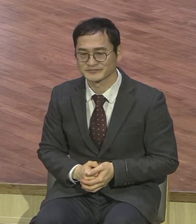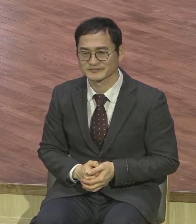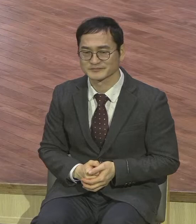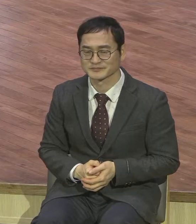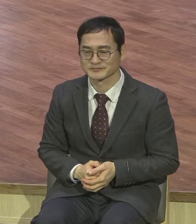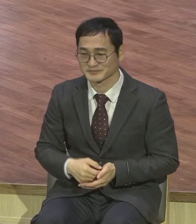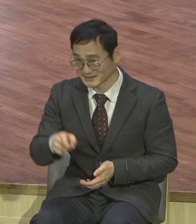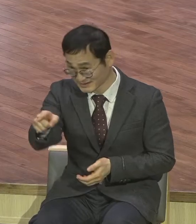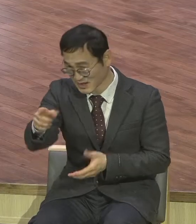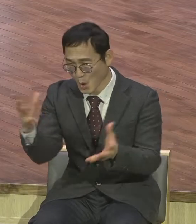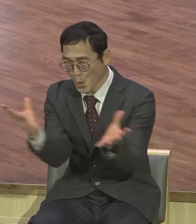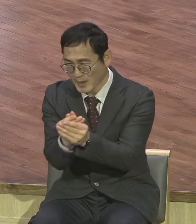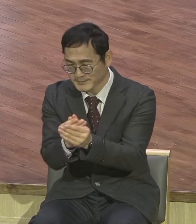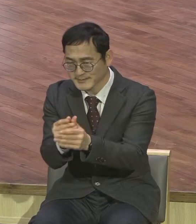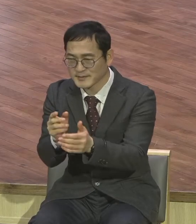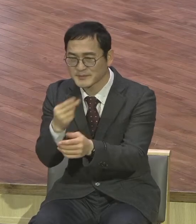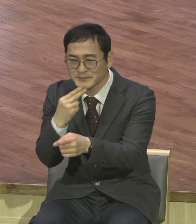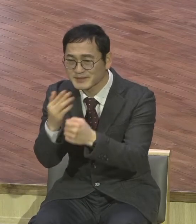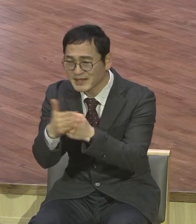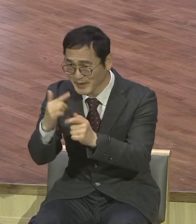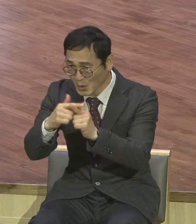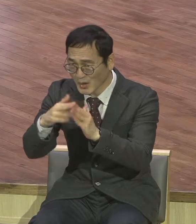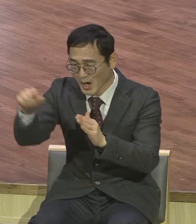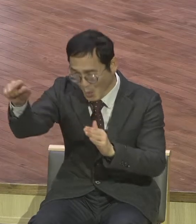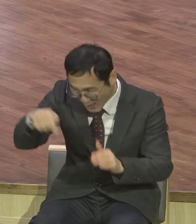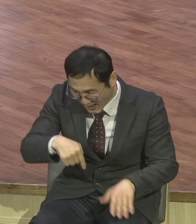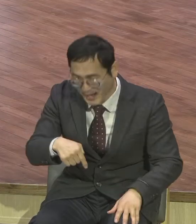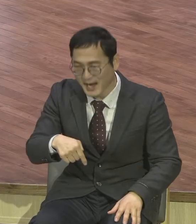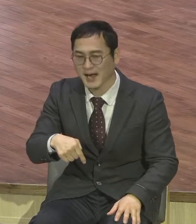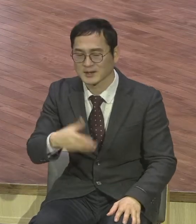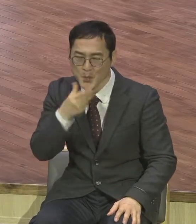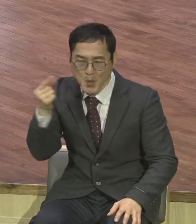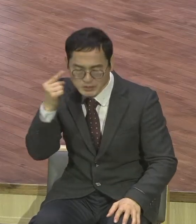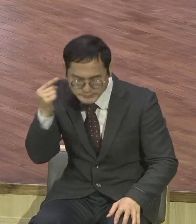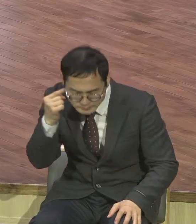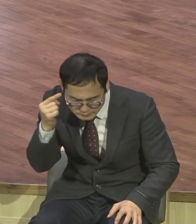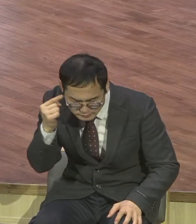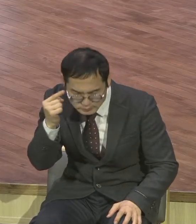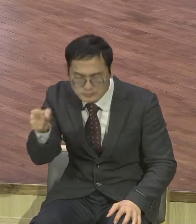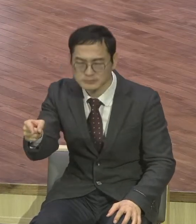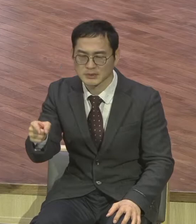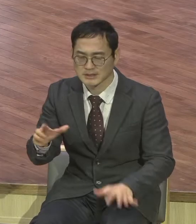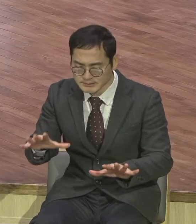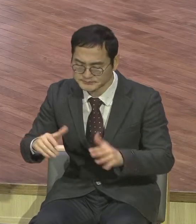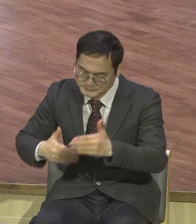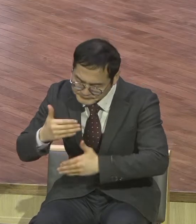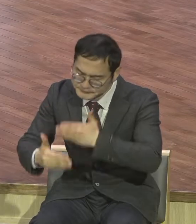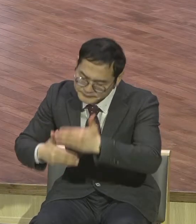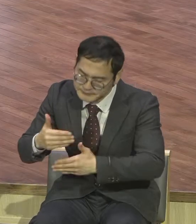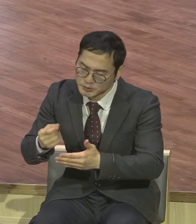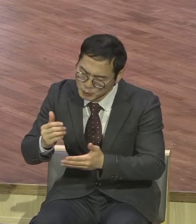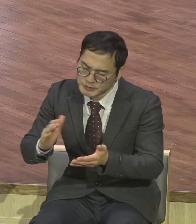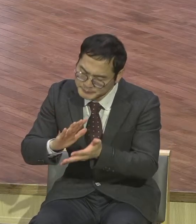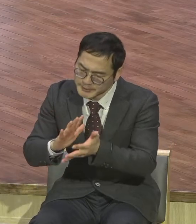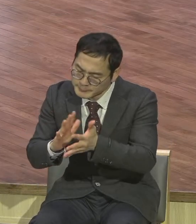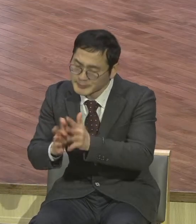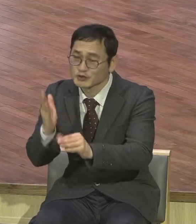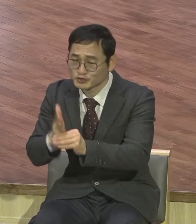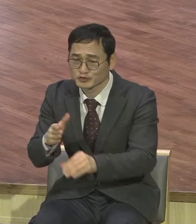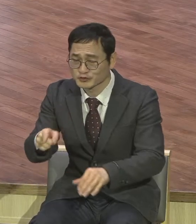그래서 보금이 필요한 거 아닙니까 맞아요 그럴 수 있다 옛날부터요 옛틀이